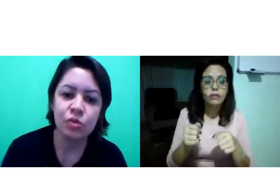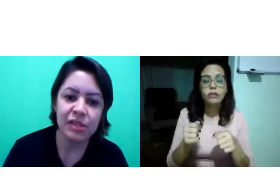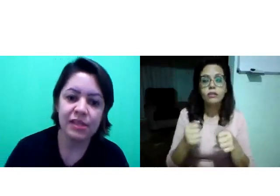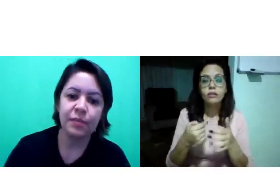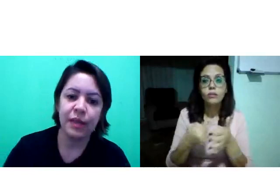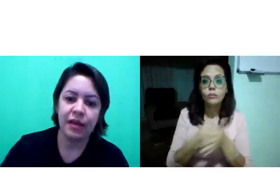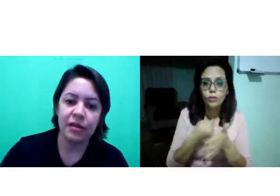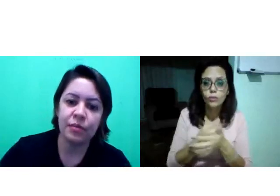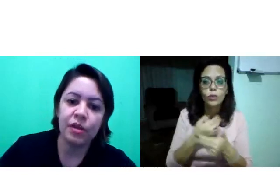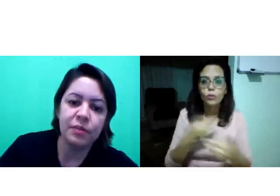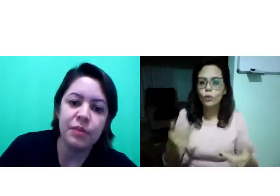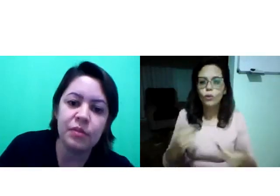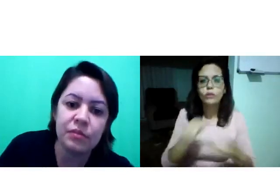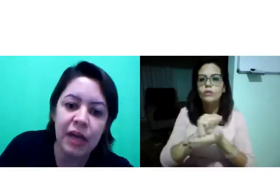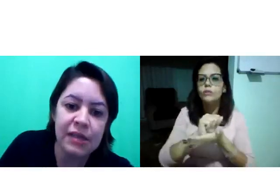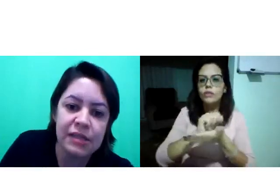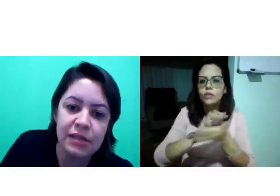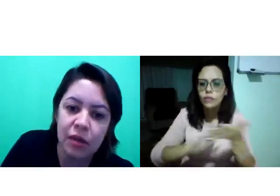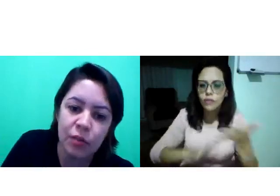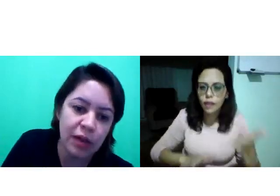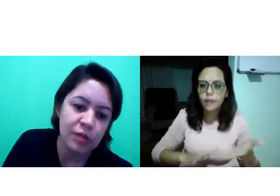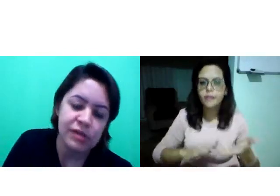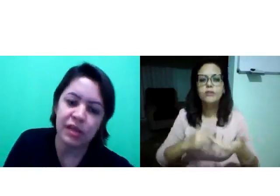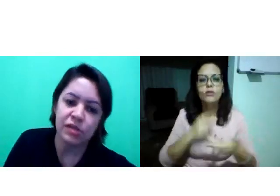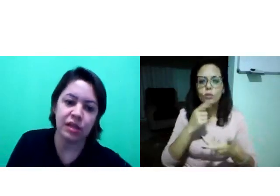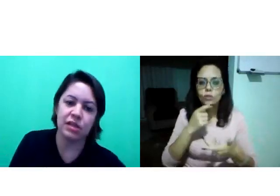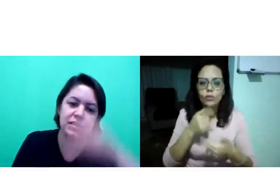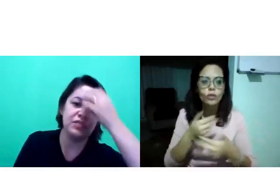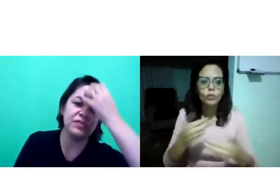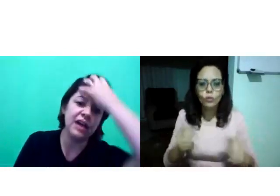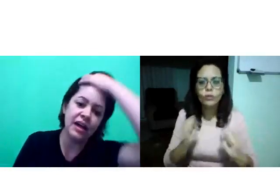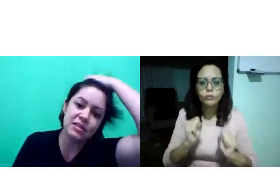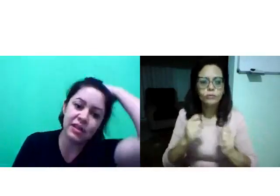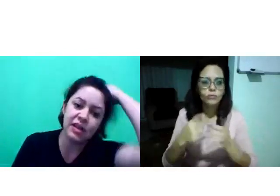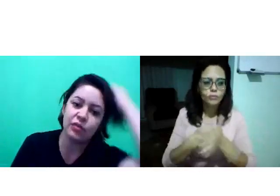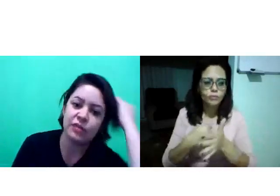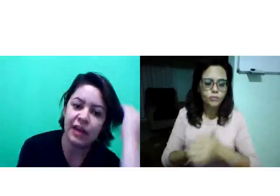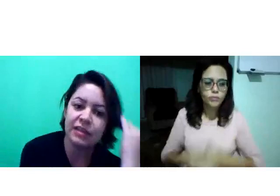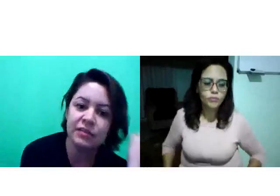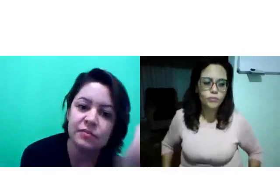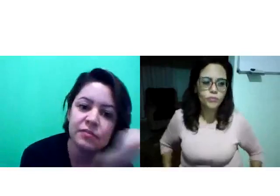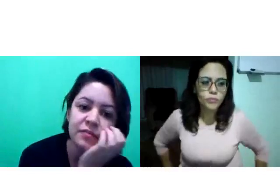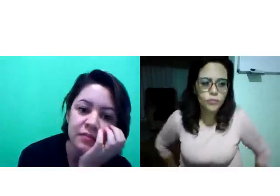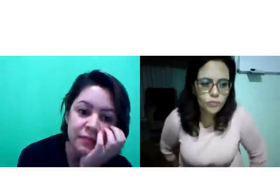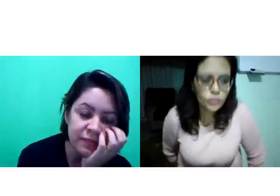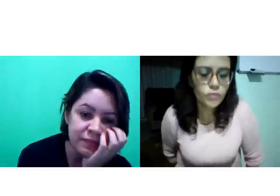Estrutores também podem perguntar alguma coisa relacionada às atividades. Fiquem à vontade.